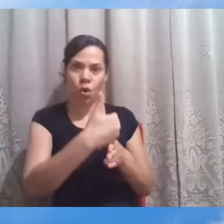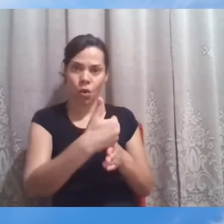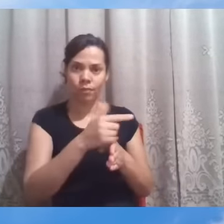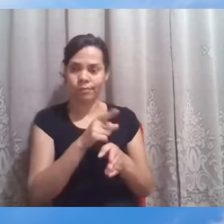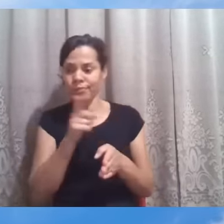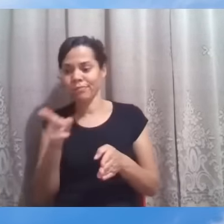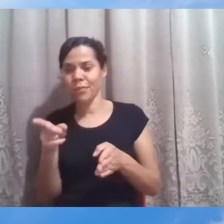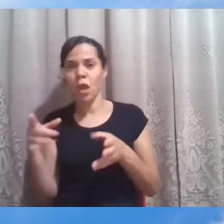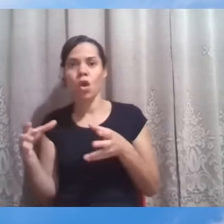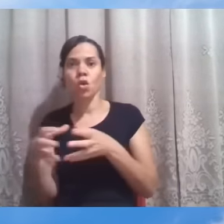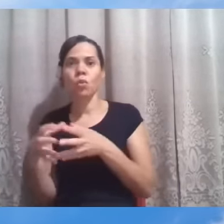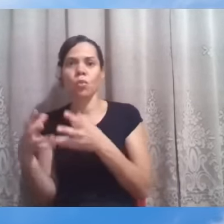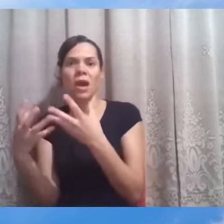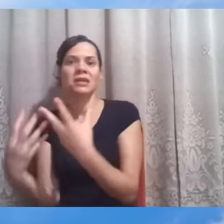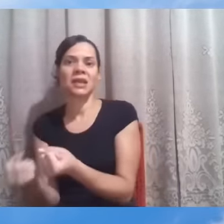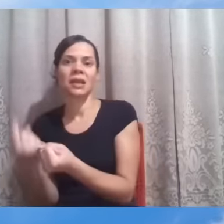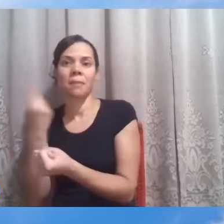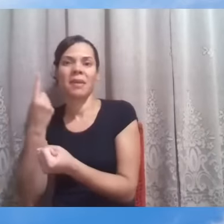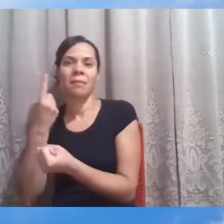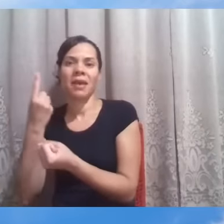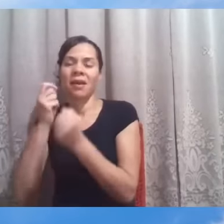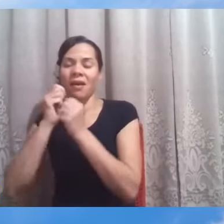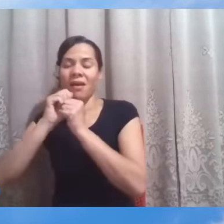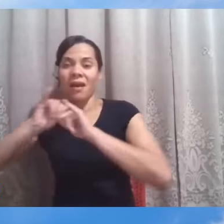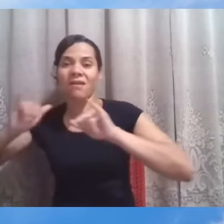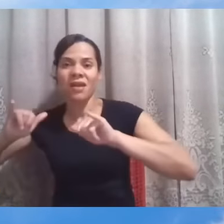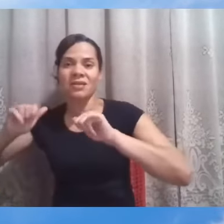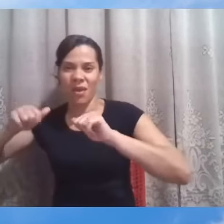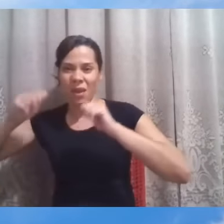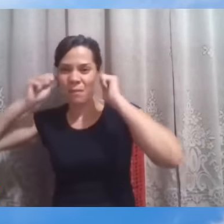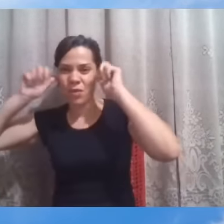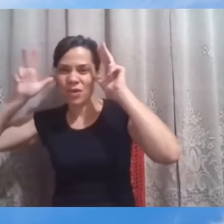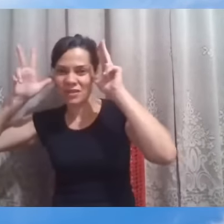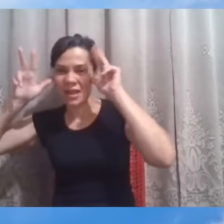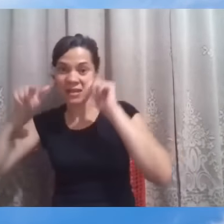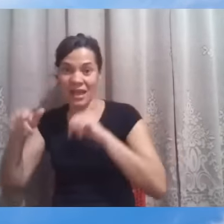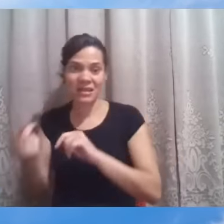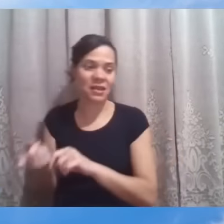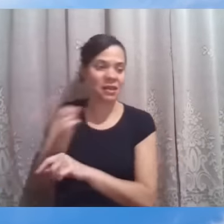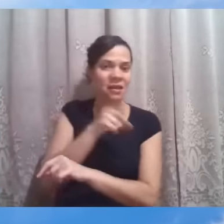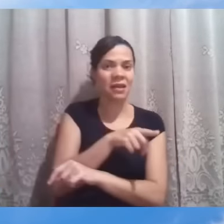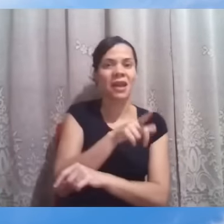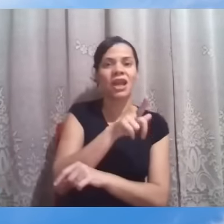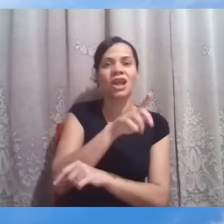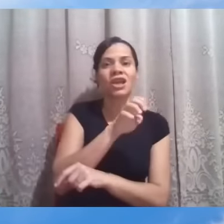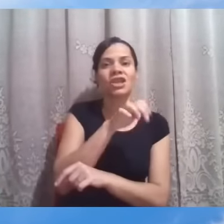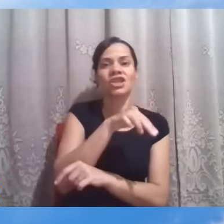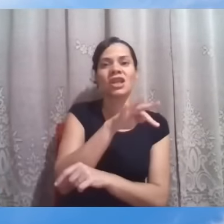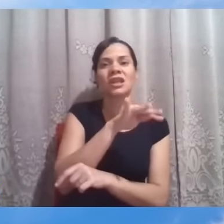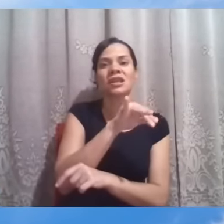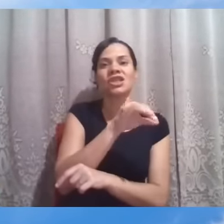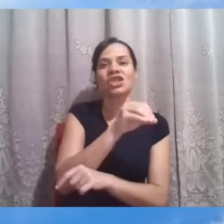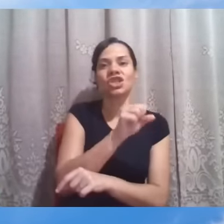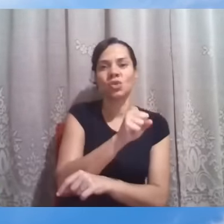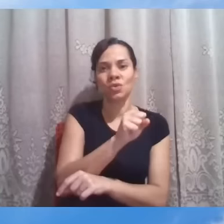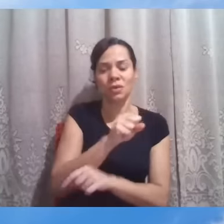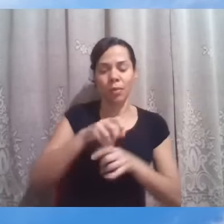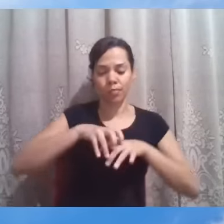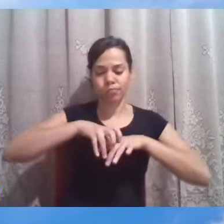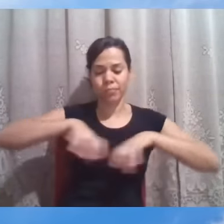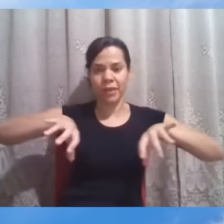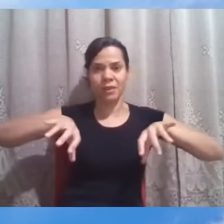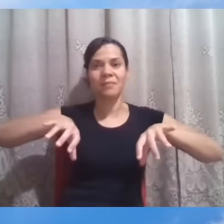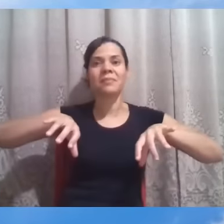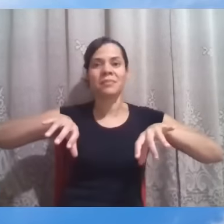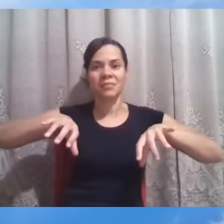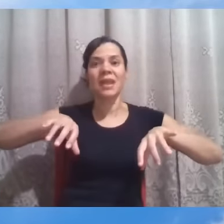primeira revelação e o resto, os gentios. Não torne-se do impuro que Deus purificou. Como a dizer, também são filhos de Deus, também estão sob o cuidado